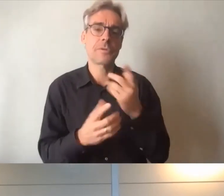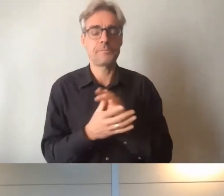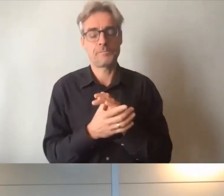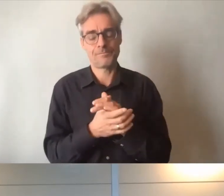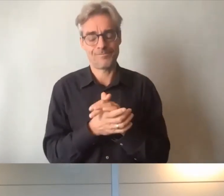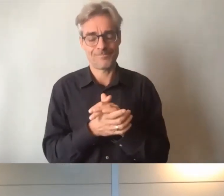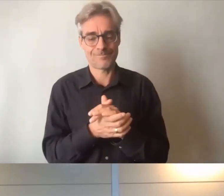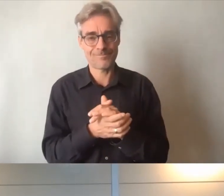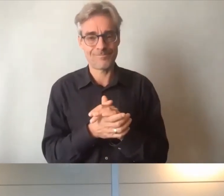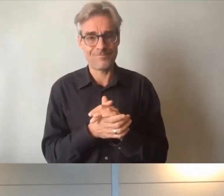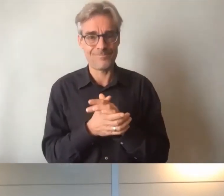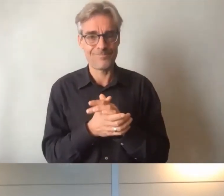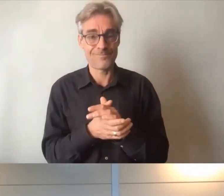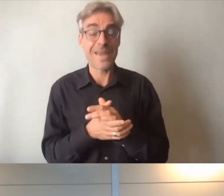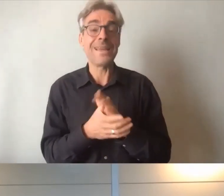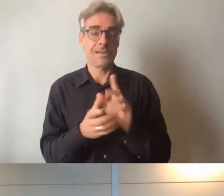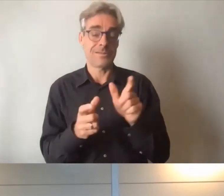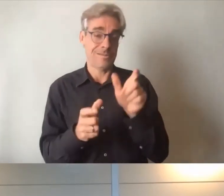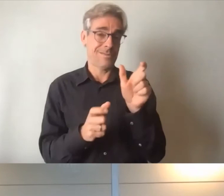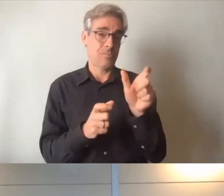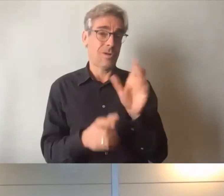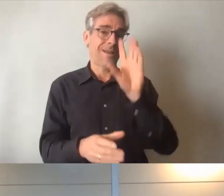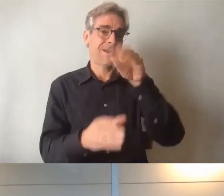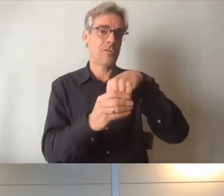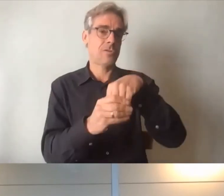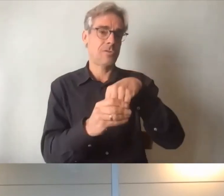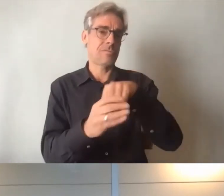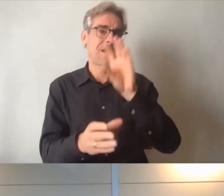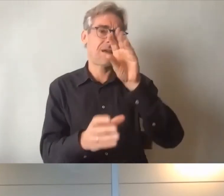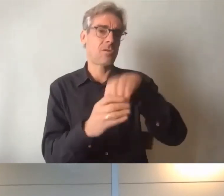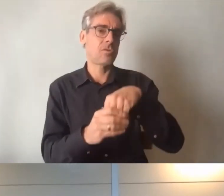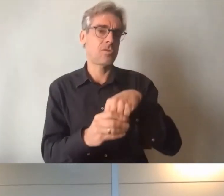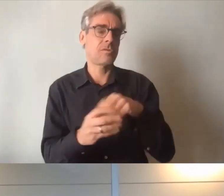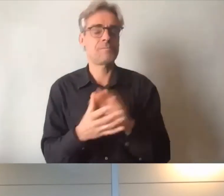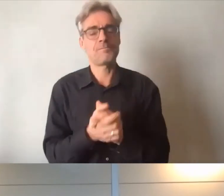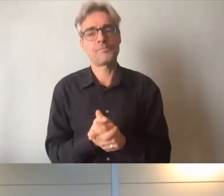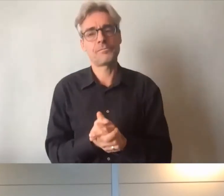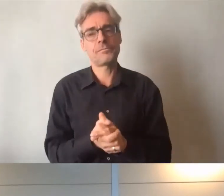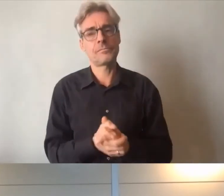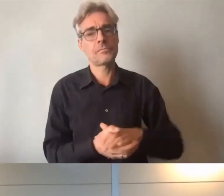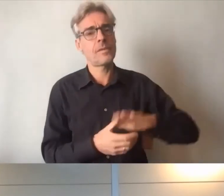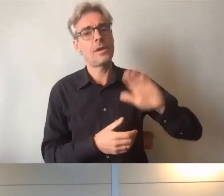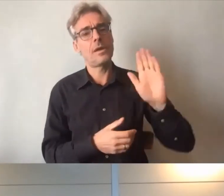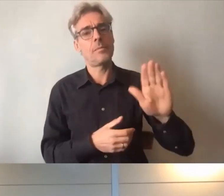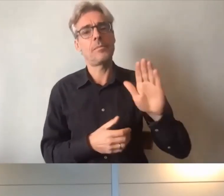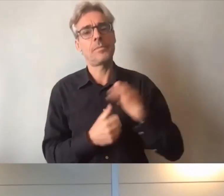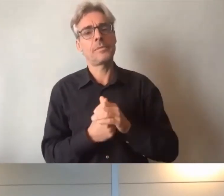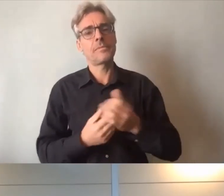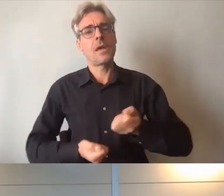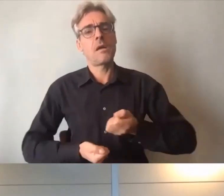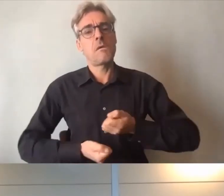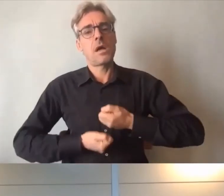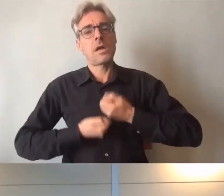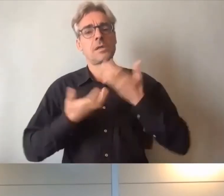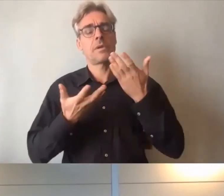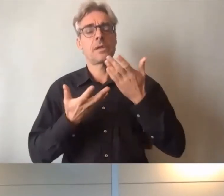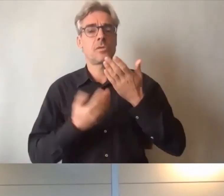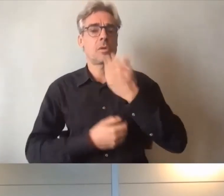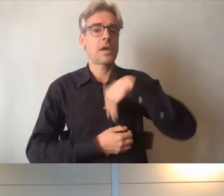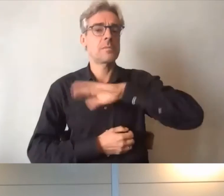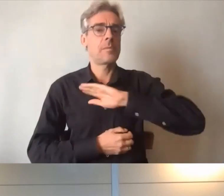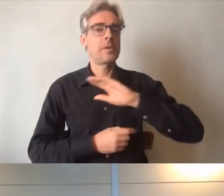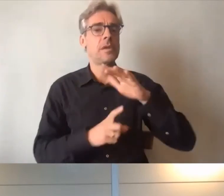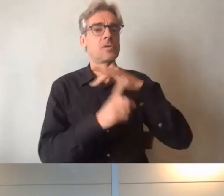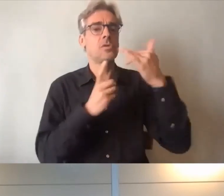importance de l'inclusion ne correspondait pas simplement à l'expression de la responsabilité